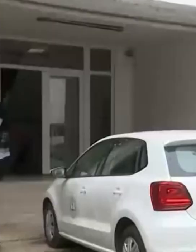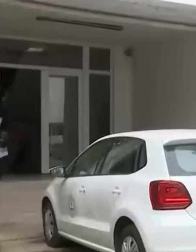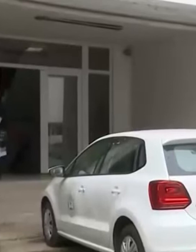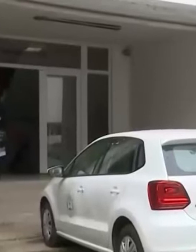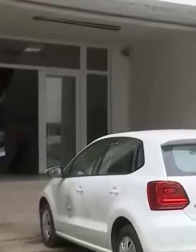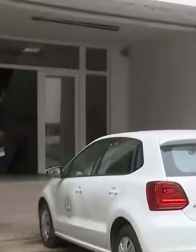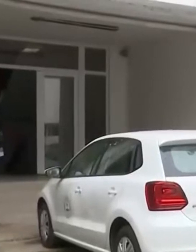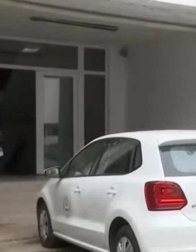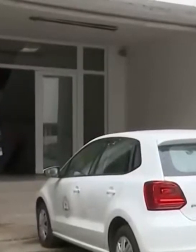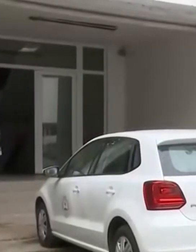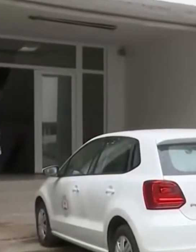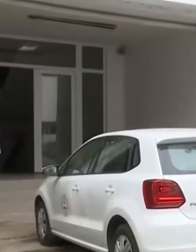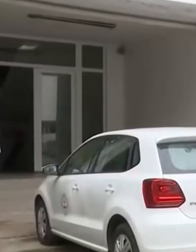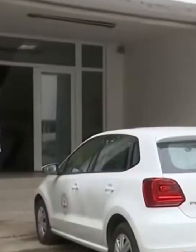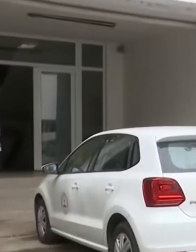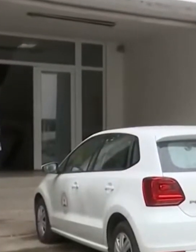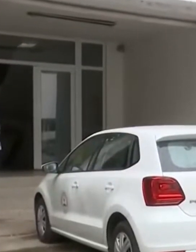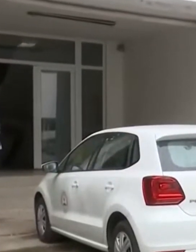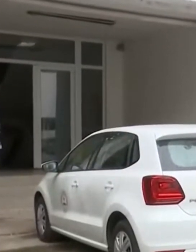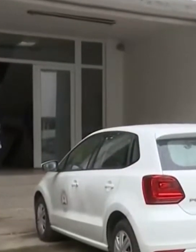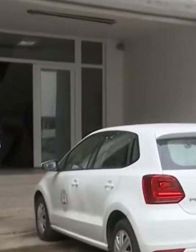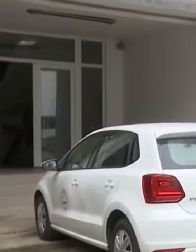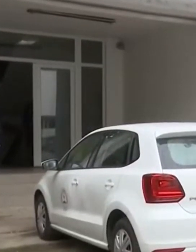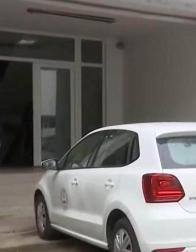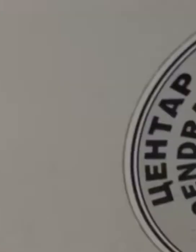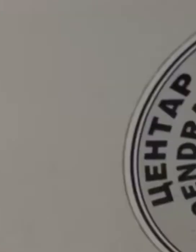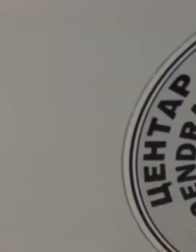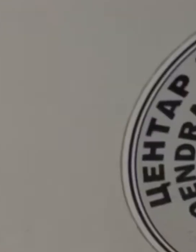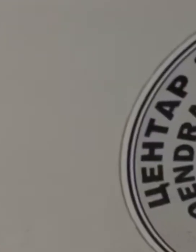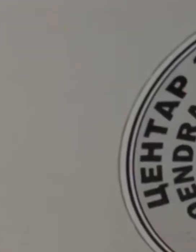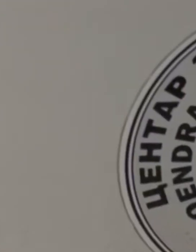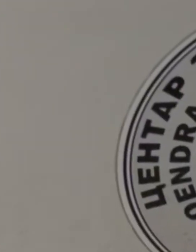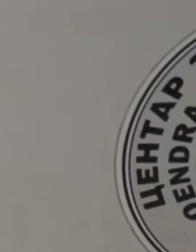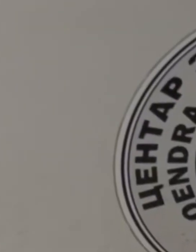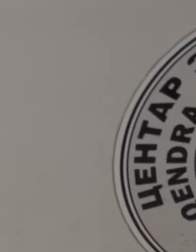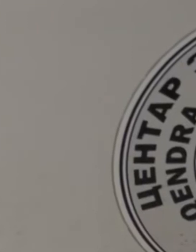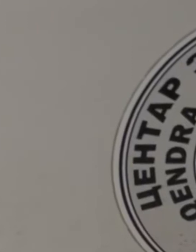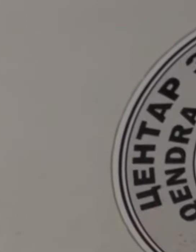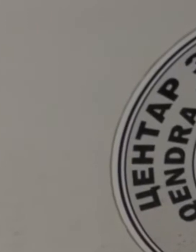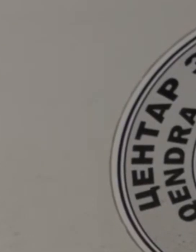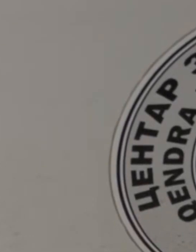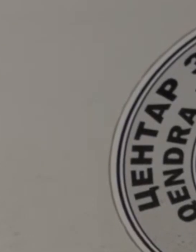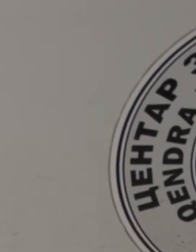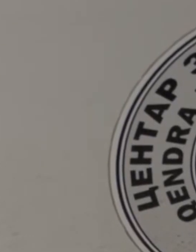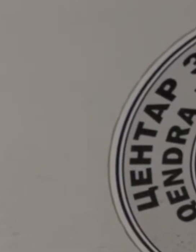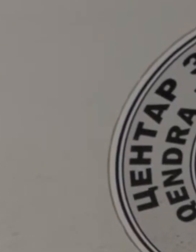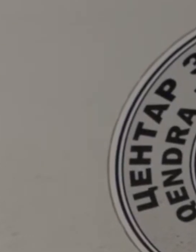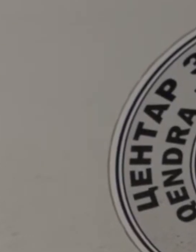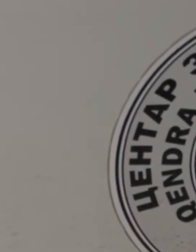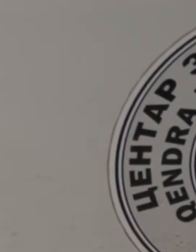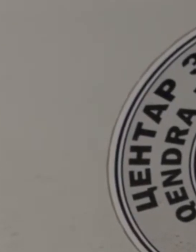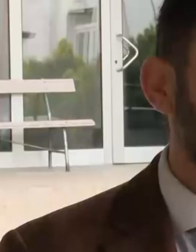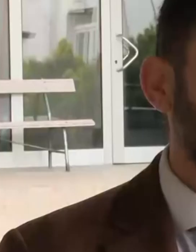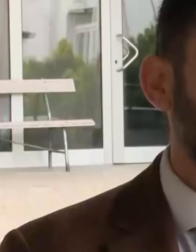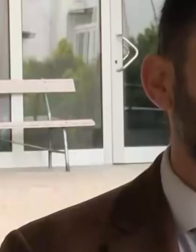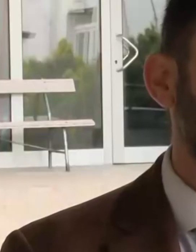Arben Ziberi. Kjo pasi Ziberi, kove të fundit ka deklaruar se me rekomandim të ti, si antari Komisionit për smundje infektive, është